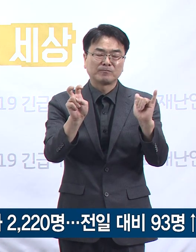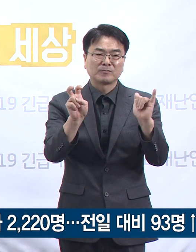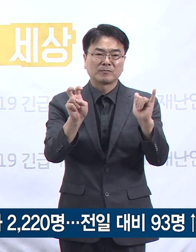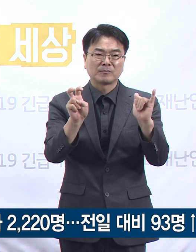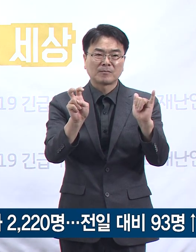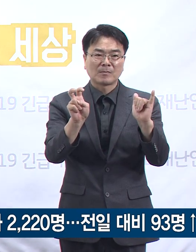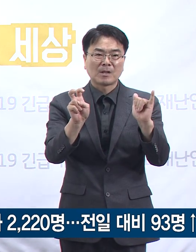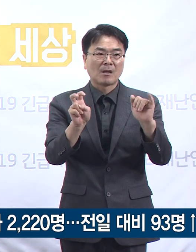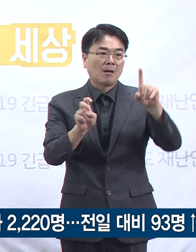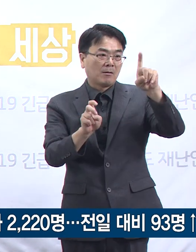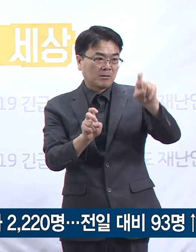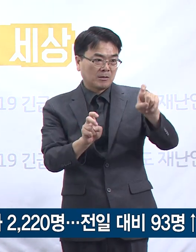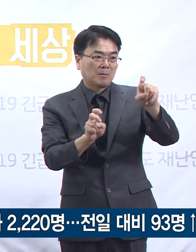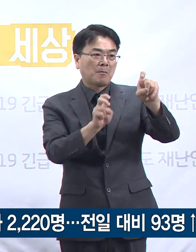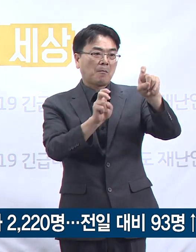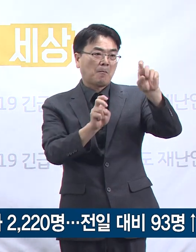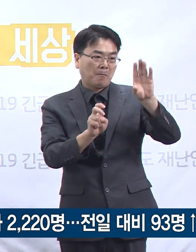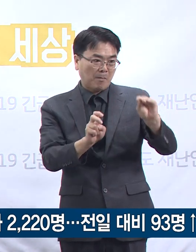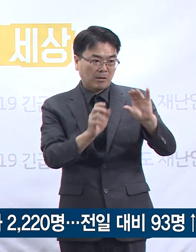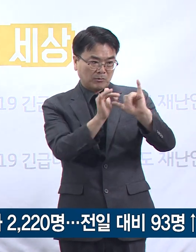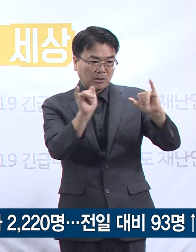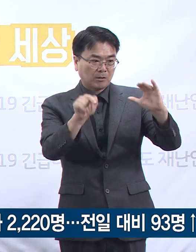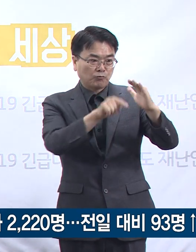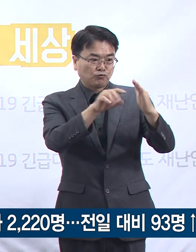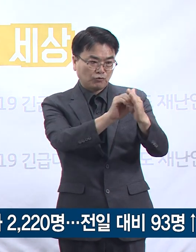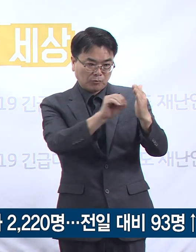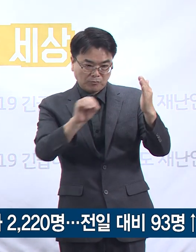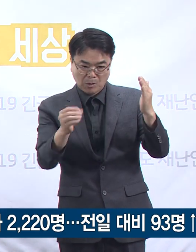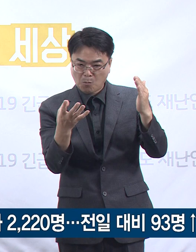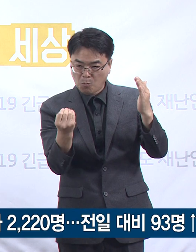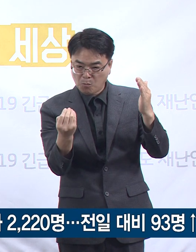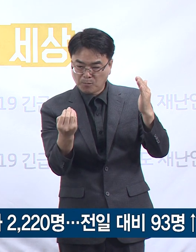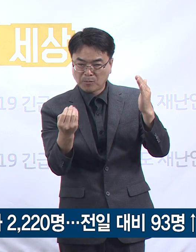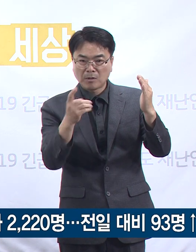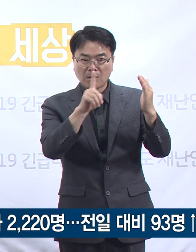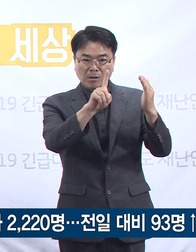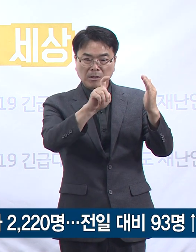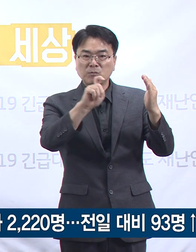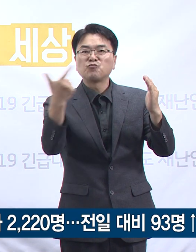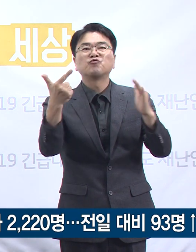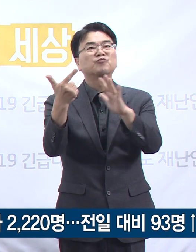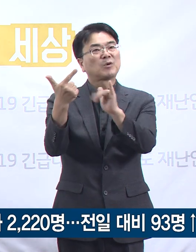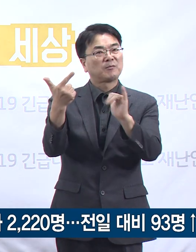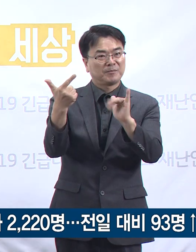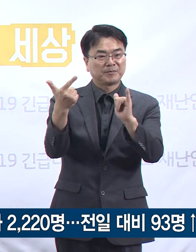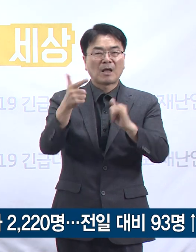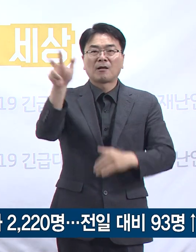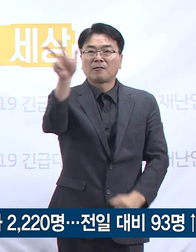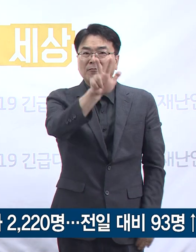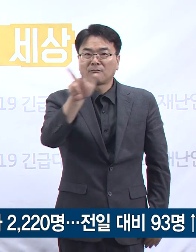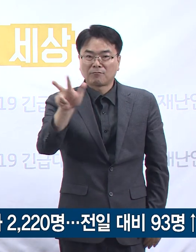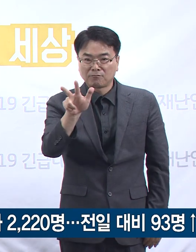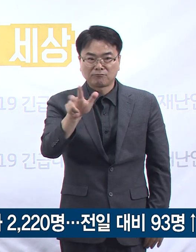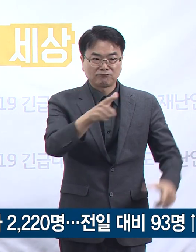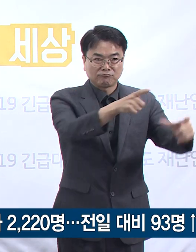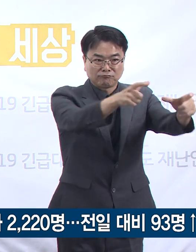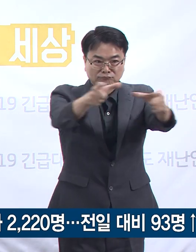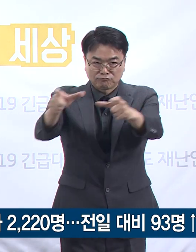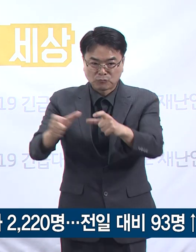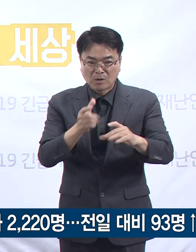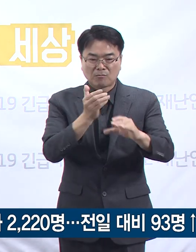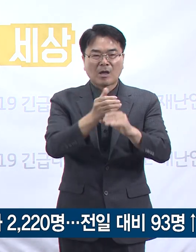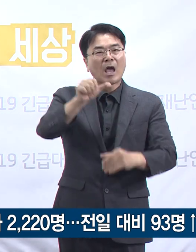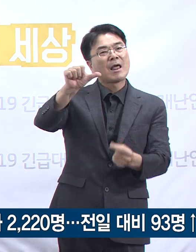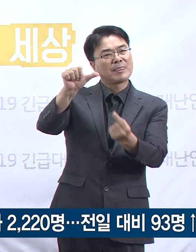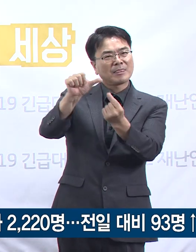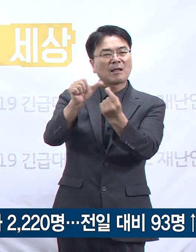인구 10만 명당 확진자 발생 수는 16.1명으로 전국 17개 시도 중 다섯